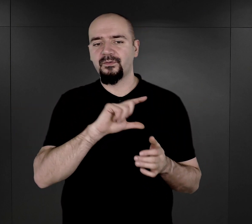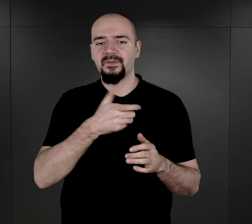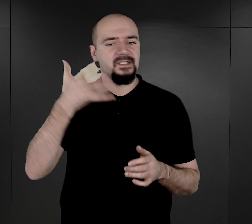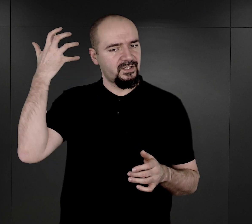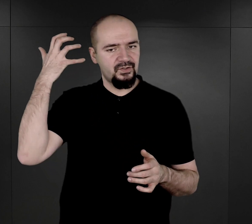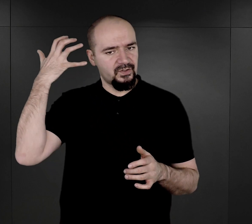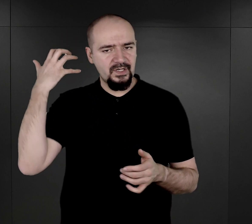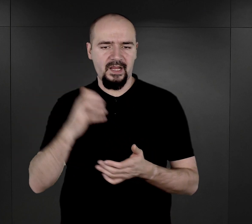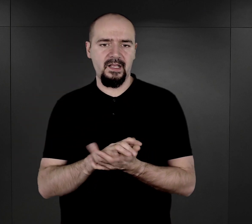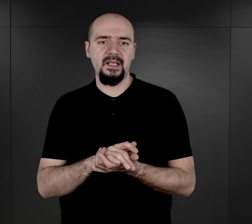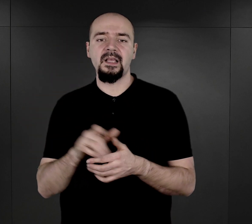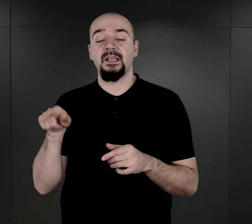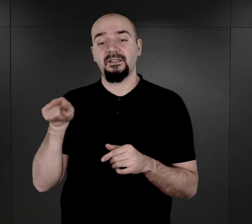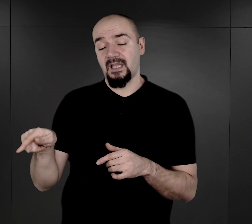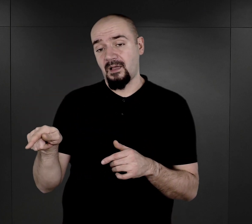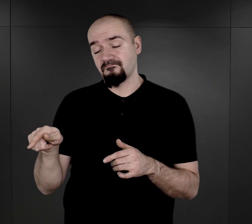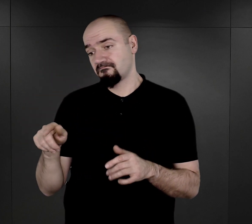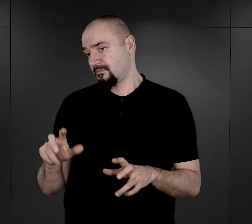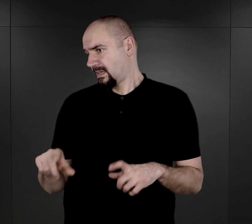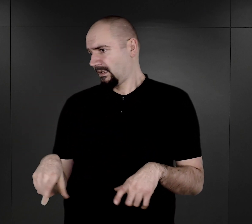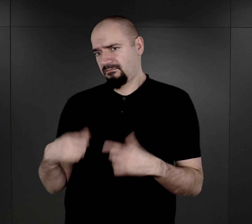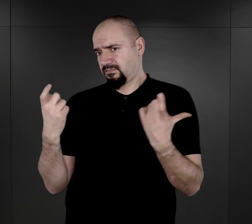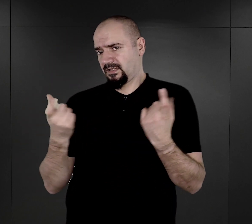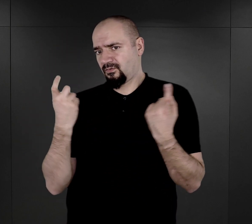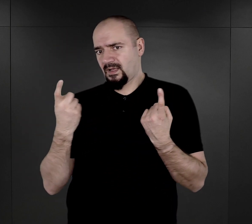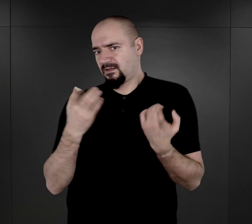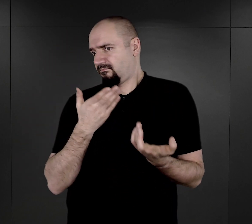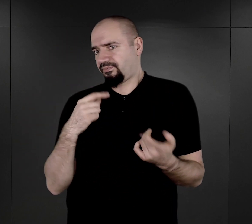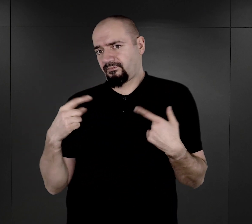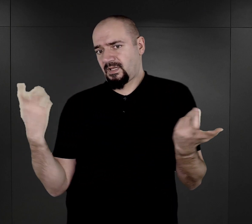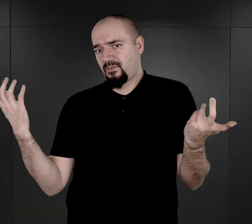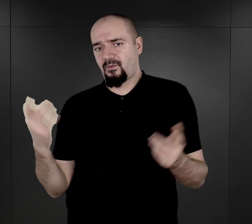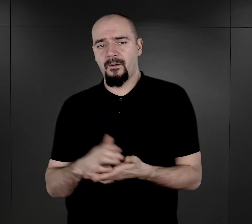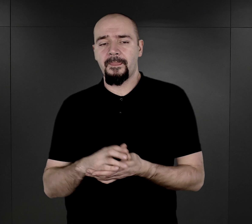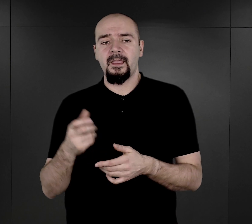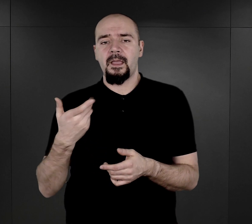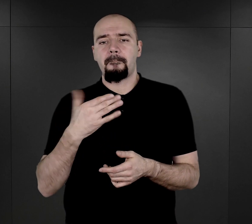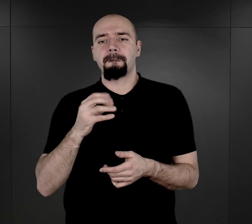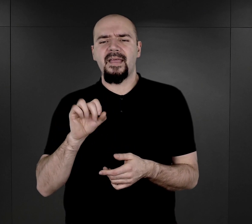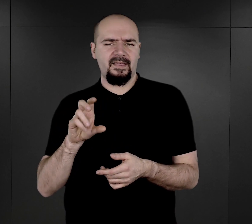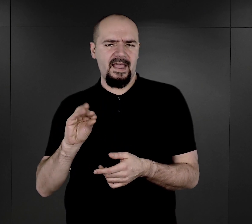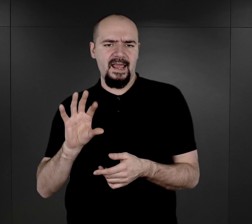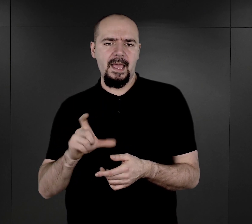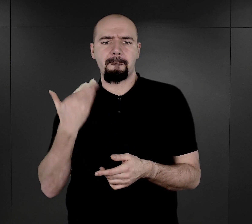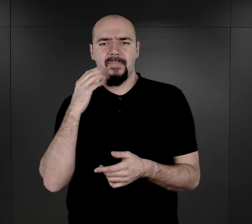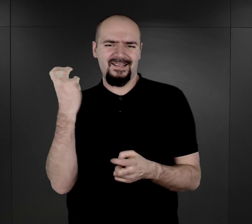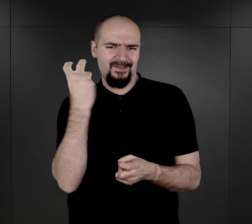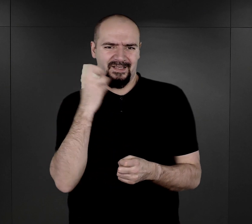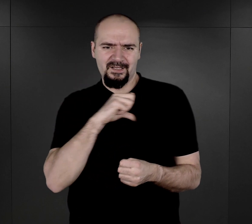Terezinie. Tam takich przypadków nie notowano. Józef Mengele bardzo zainteresował się tą sprawą. Tutaj